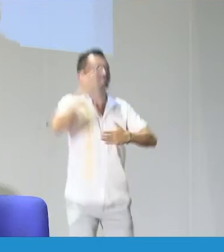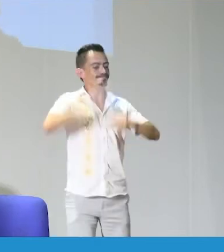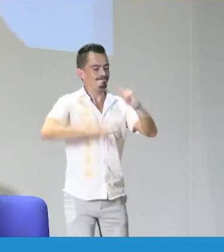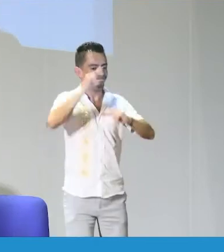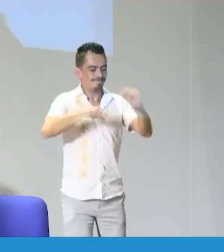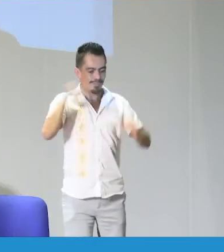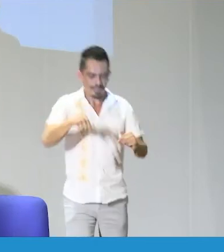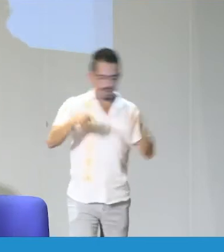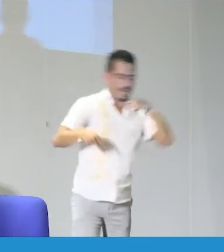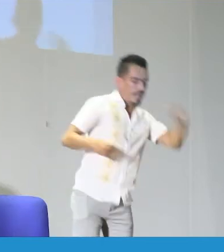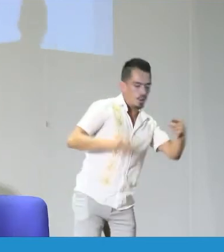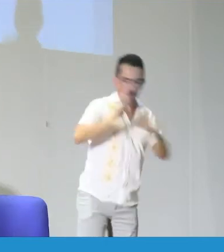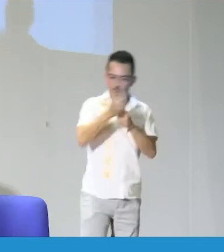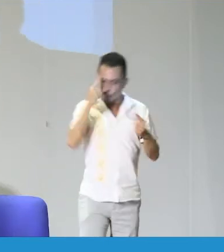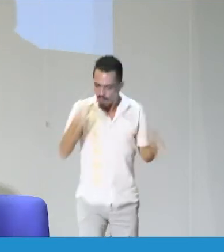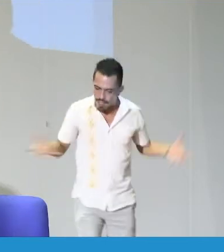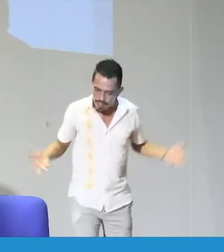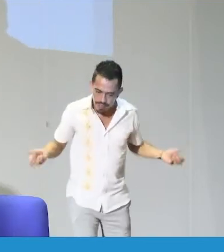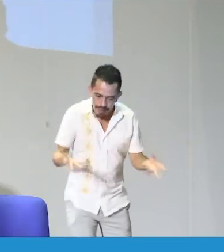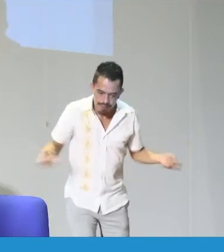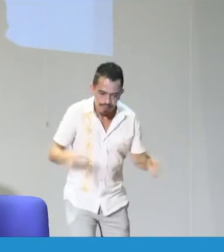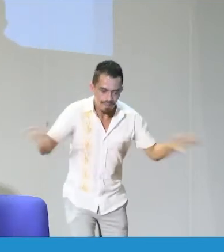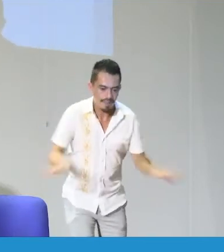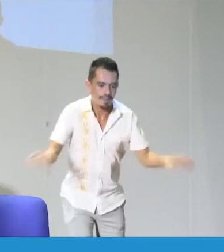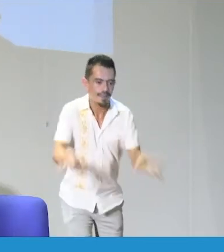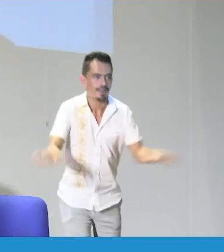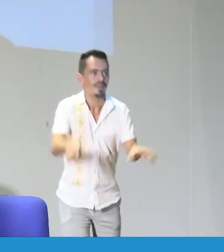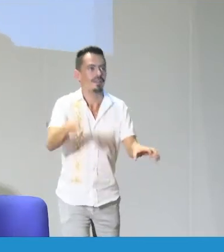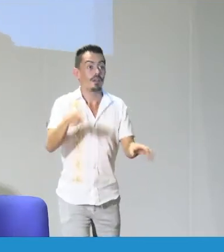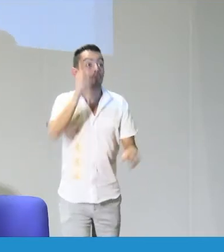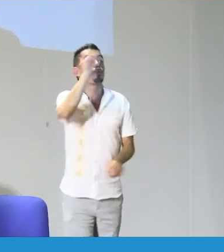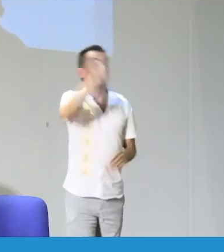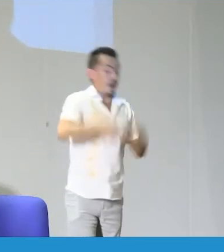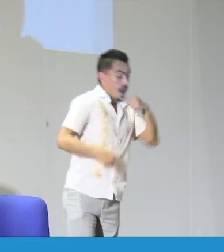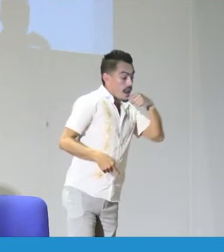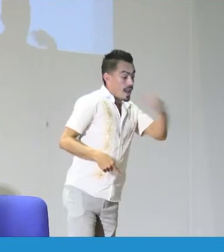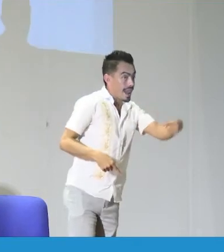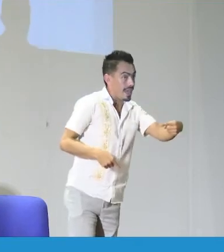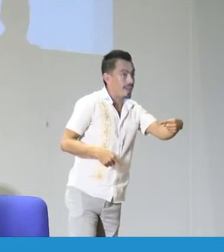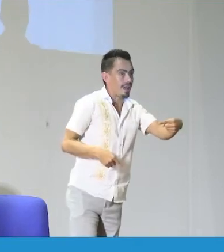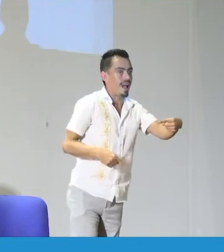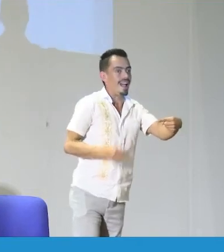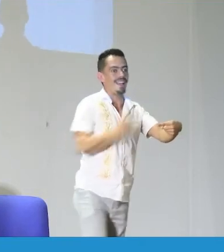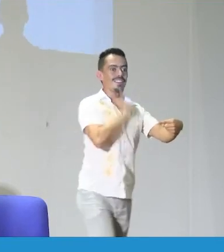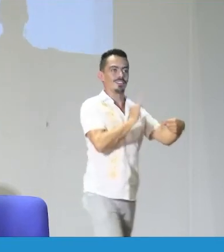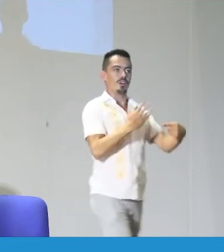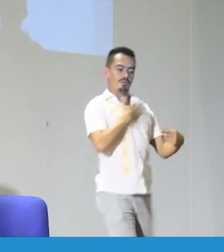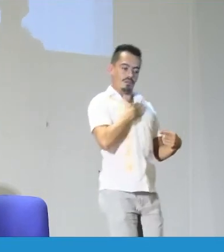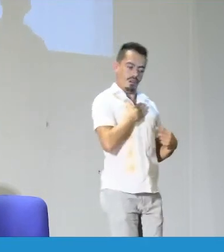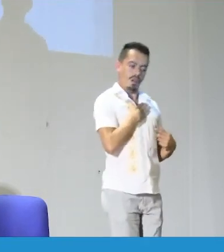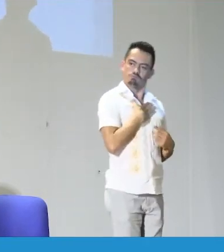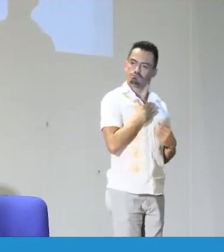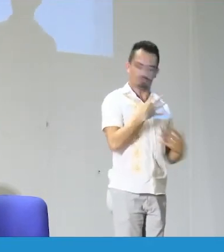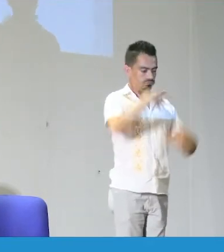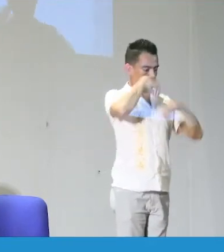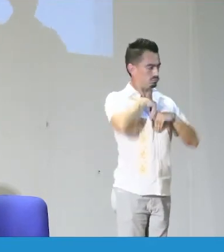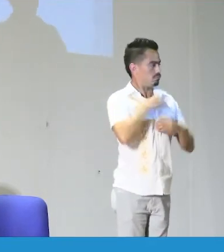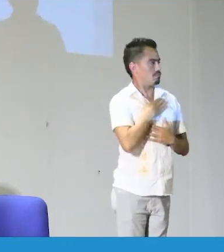actividades debo generar yo para que haya ese tipo de apropiaciones de lengua y cultura? Para que haya ese tipo de input, lengua y